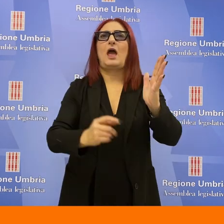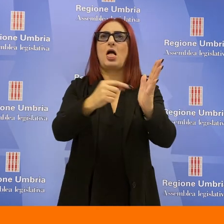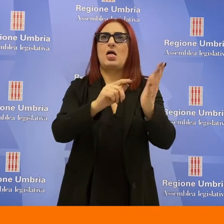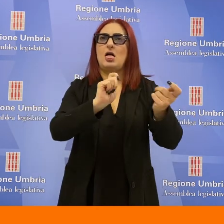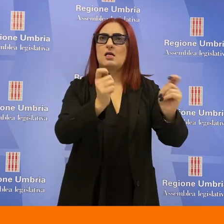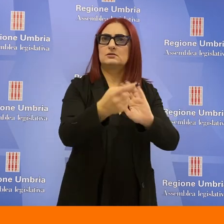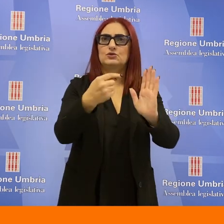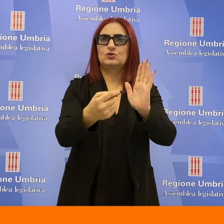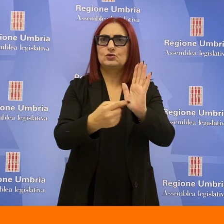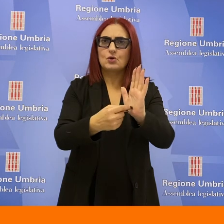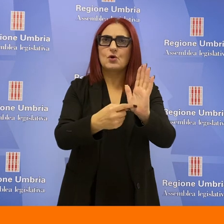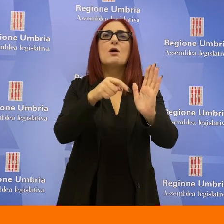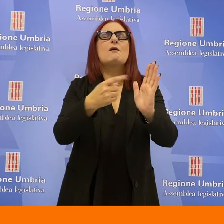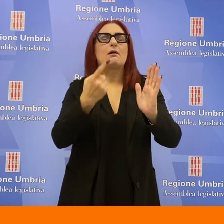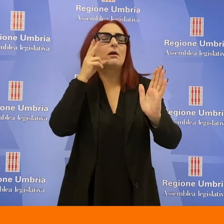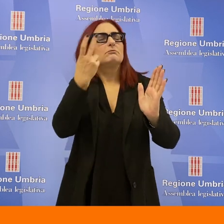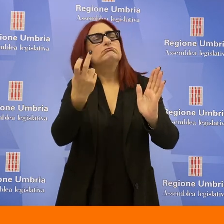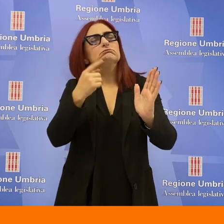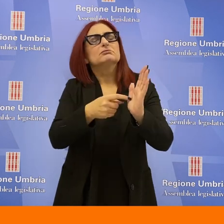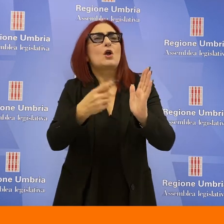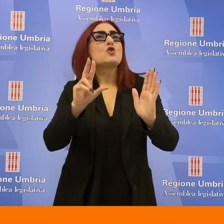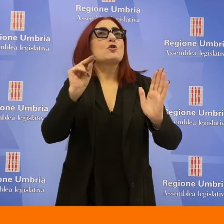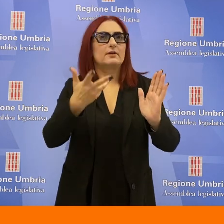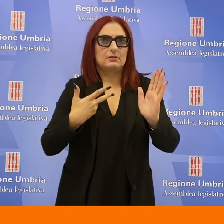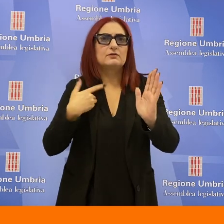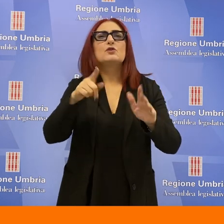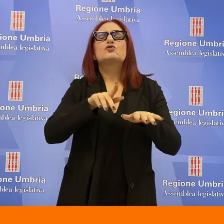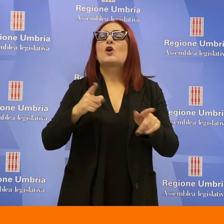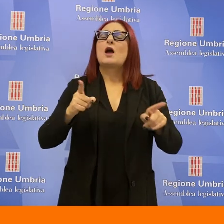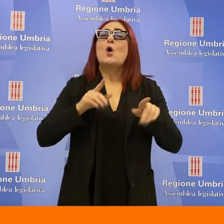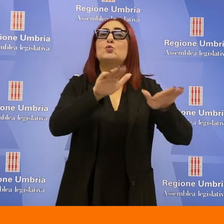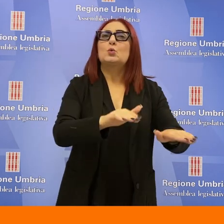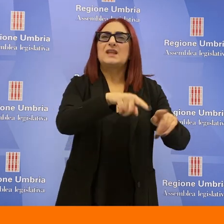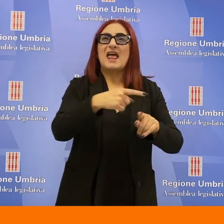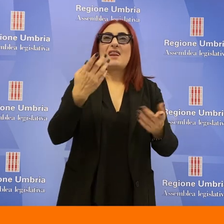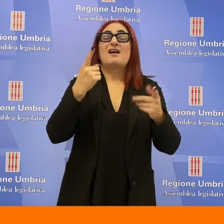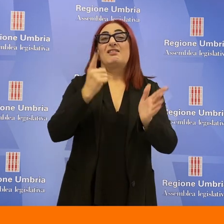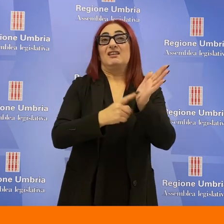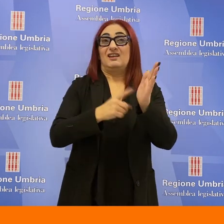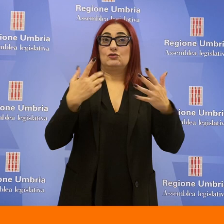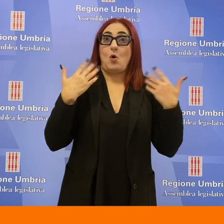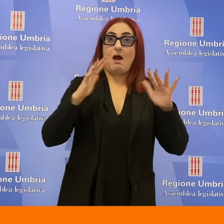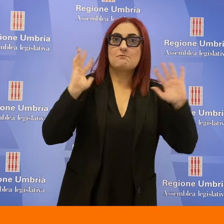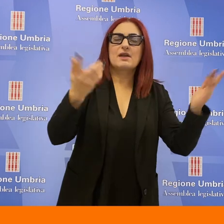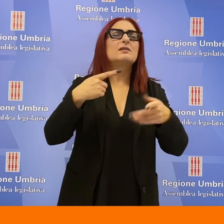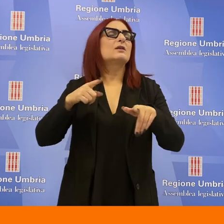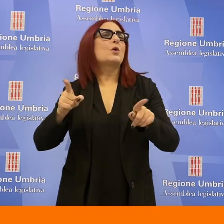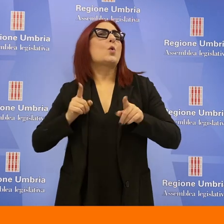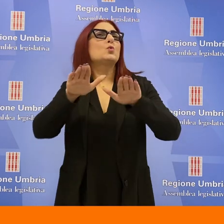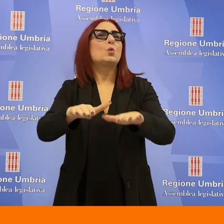che prevede importanti novità, innanzitutto partendo dalla tutela del diritto ambientale, la tutela dell'ambiente, si